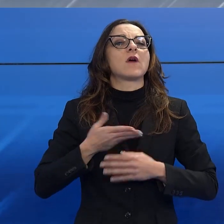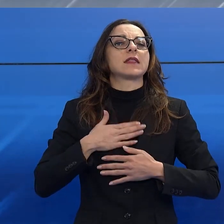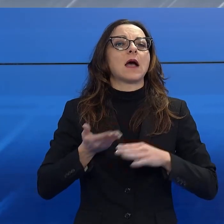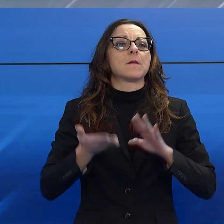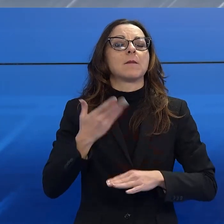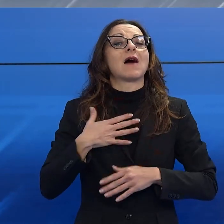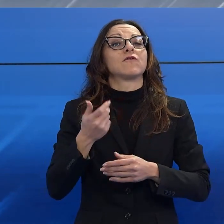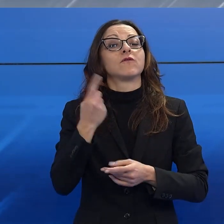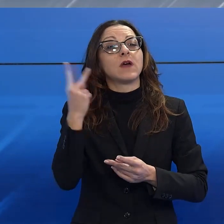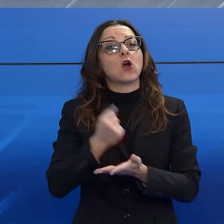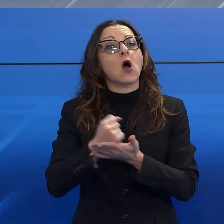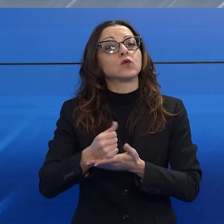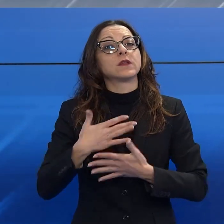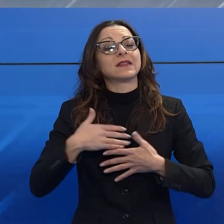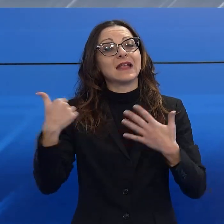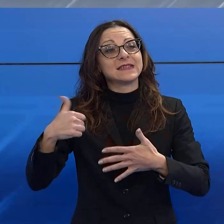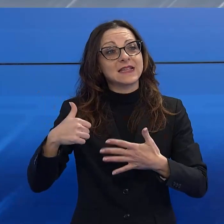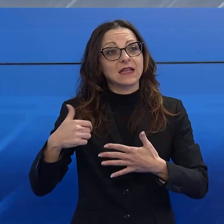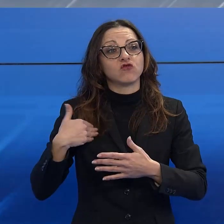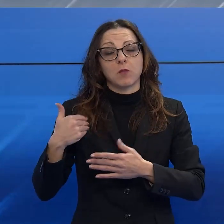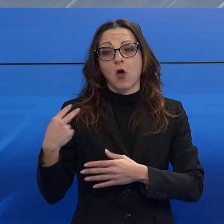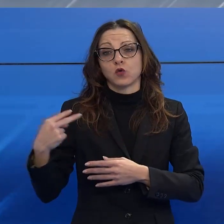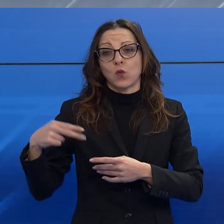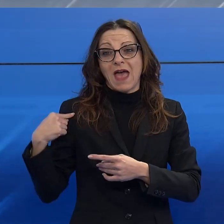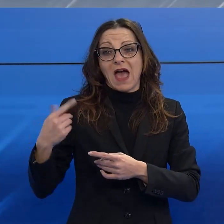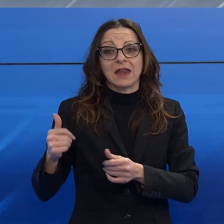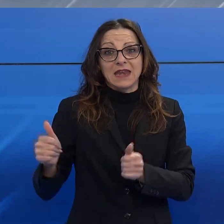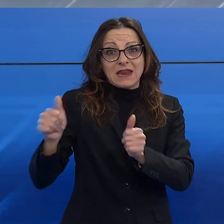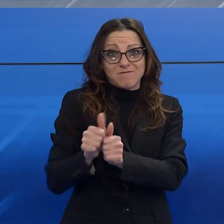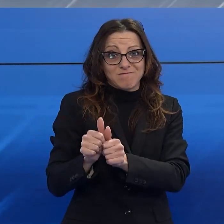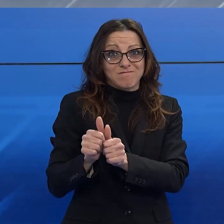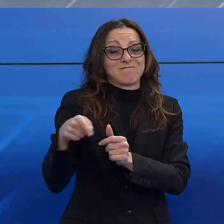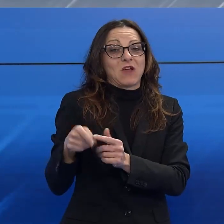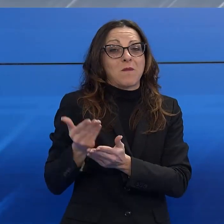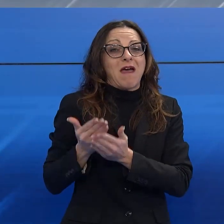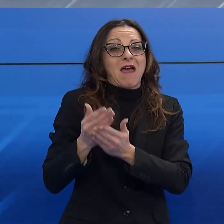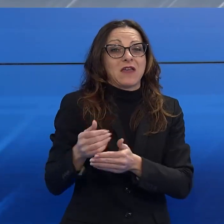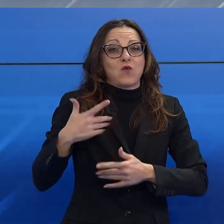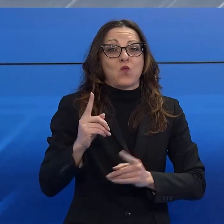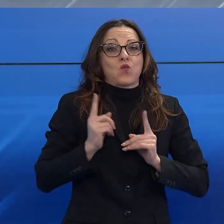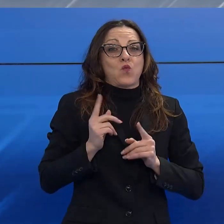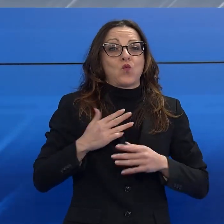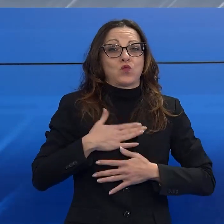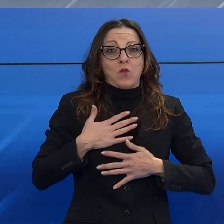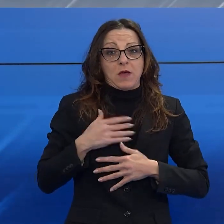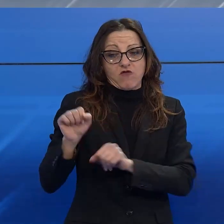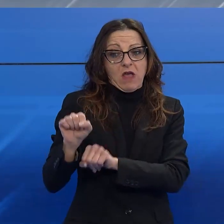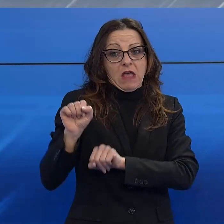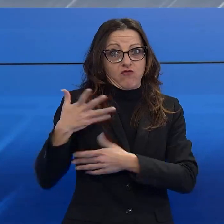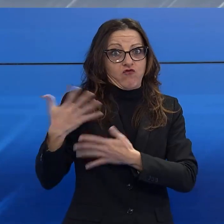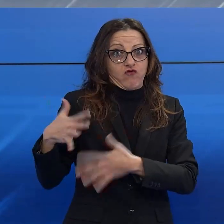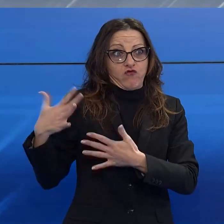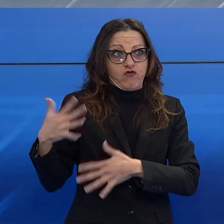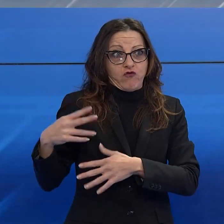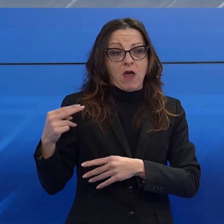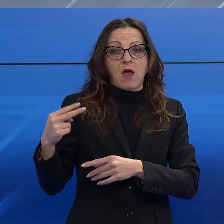a 16 anni consentiva al ragazzo di farsi due anni di aiuto bagnino motivato dal fatto di avere già una patente che magari nel corso di